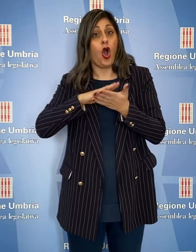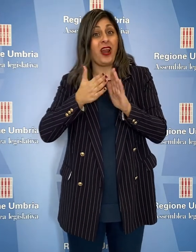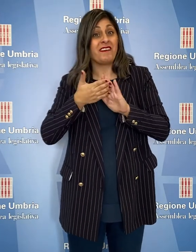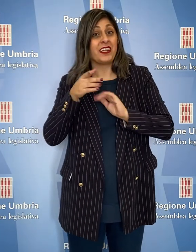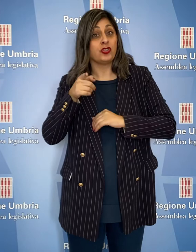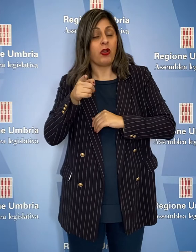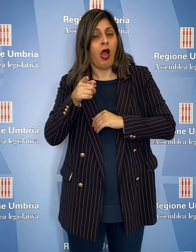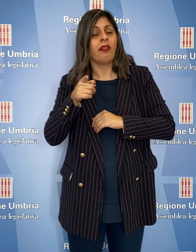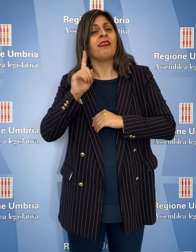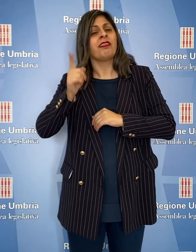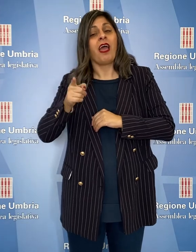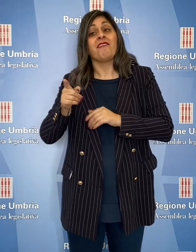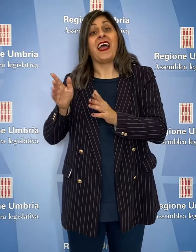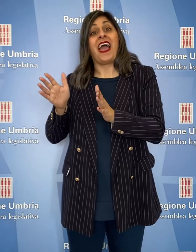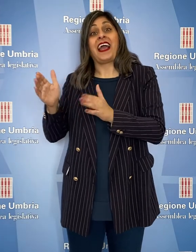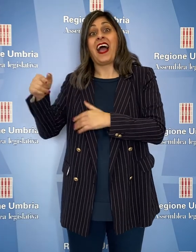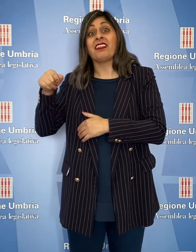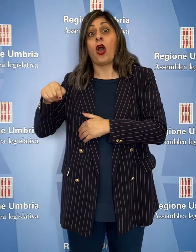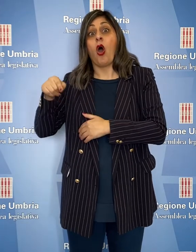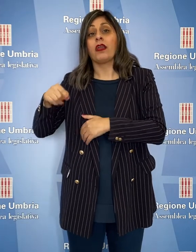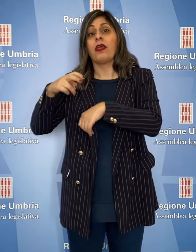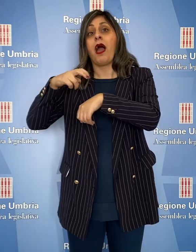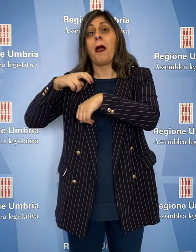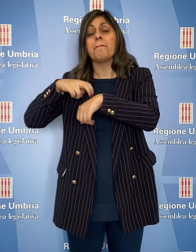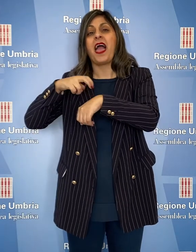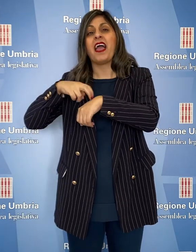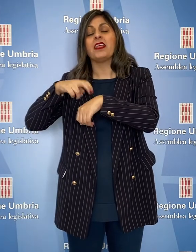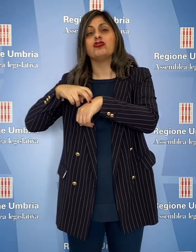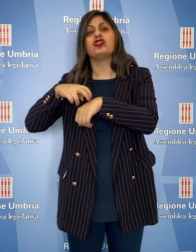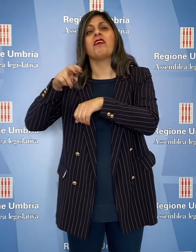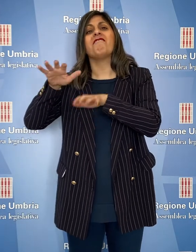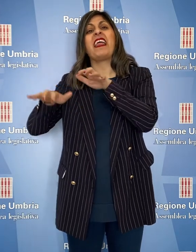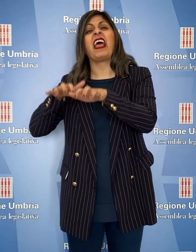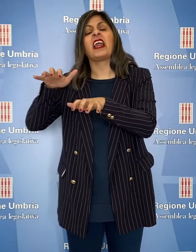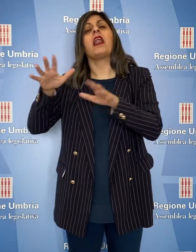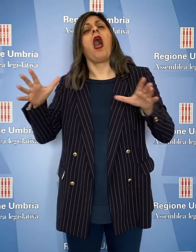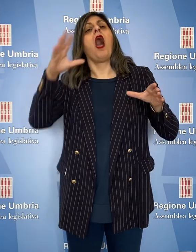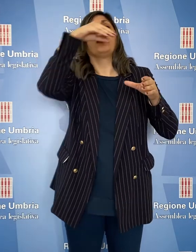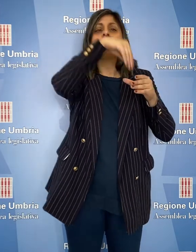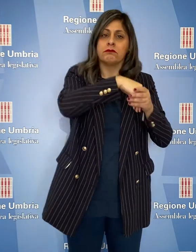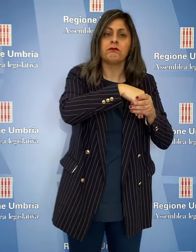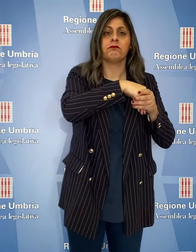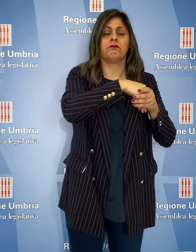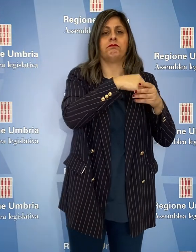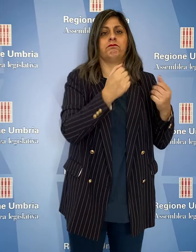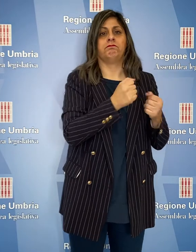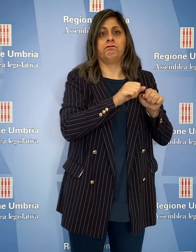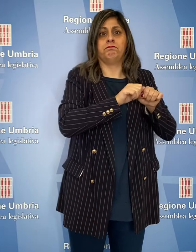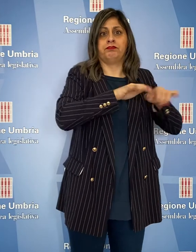sanitario nazionale convenzionati anche la categoria dei medici veterinari.